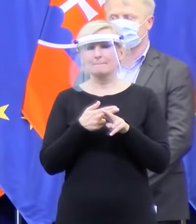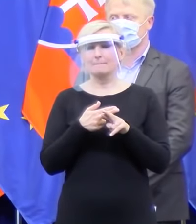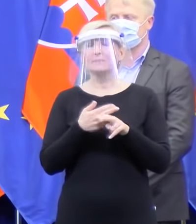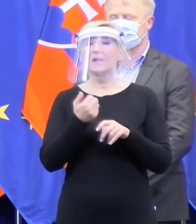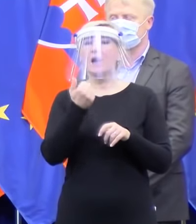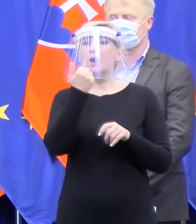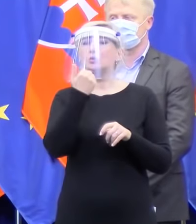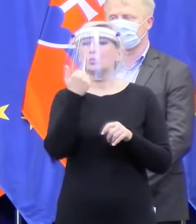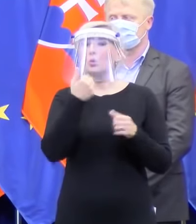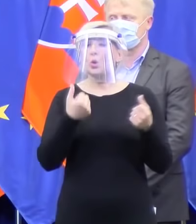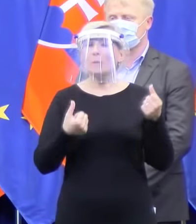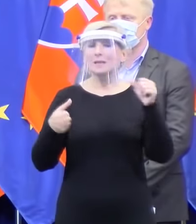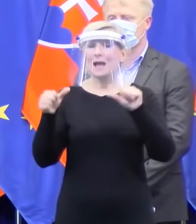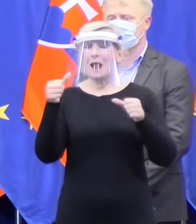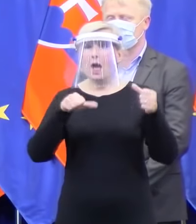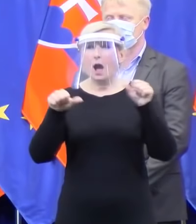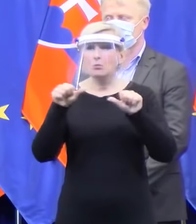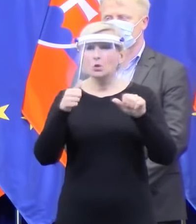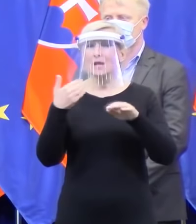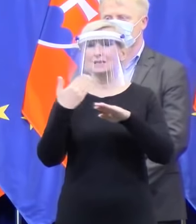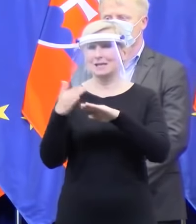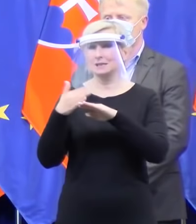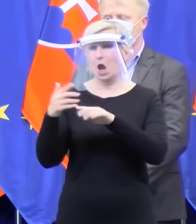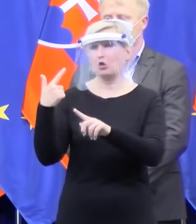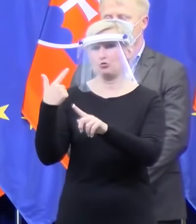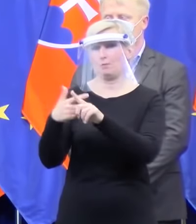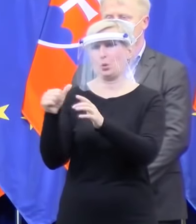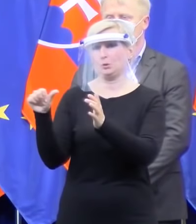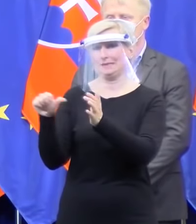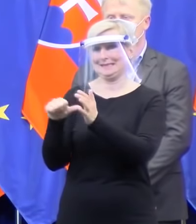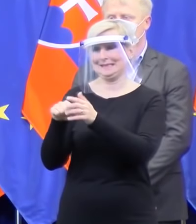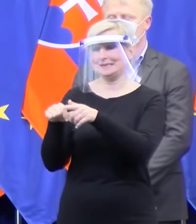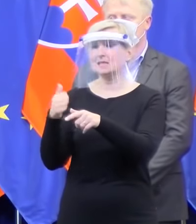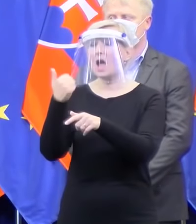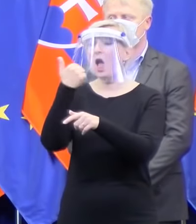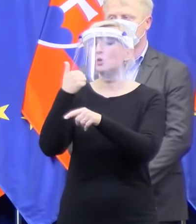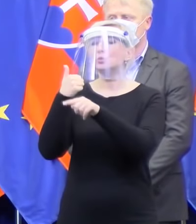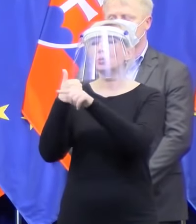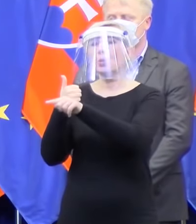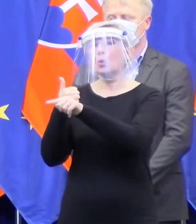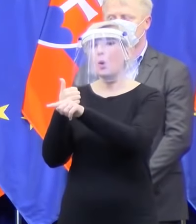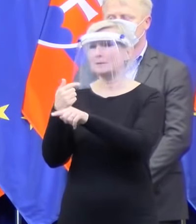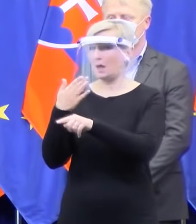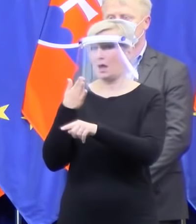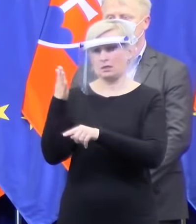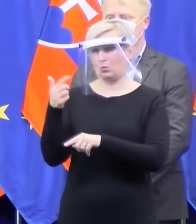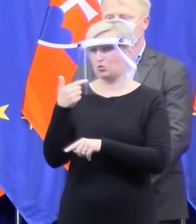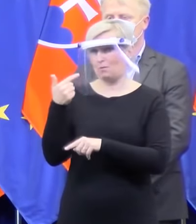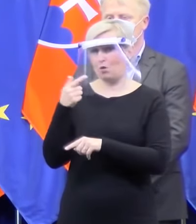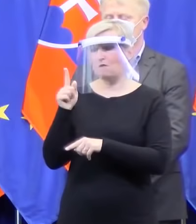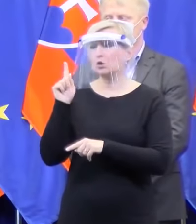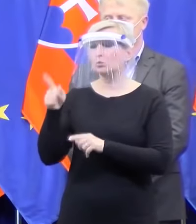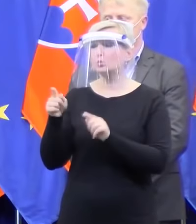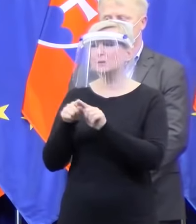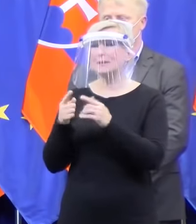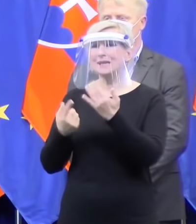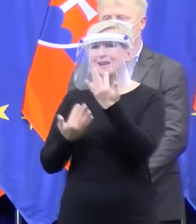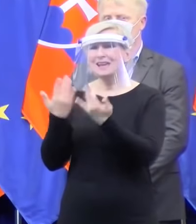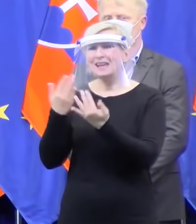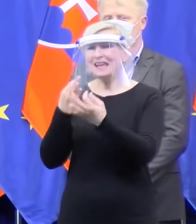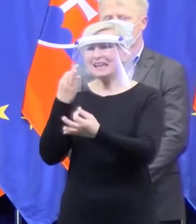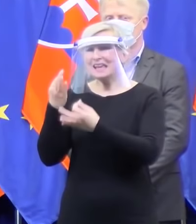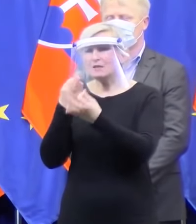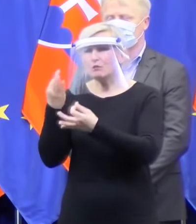súkromných laboratórií je ďalších tisíc. O tých súkromných teraz nebudem ani hovoriť, lebo tam musia byť najprv tie dátové prepoje, aby boli informácie